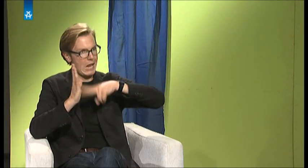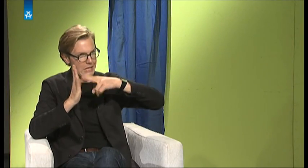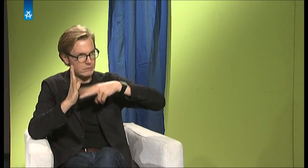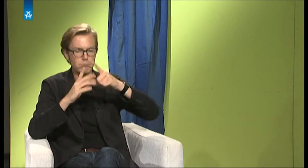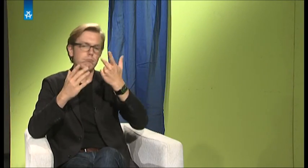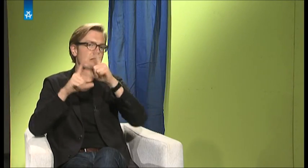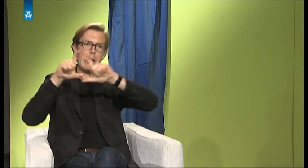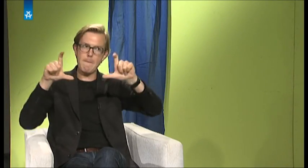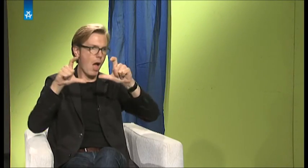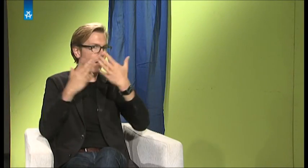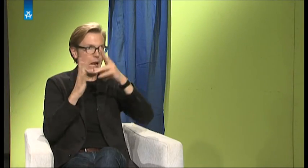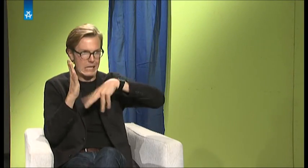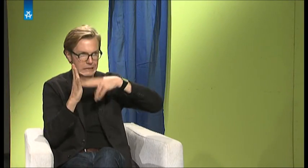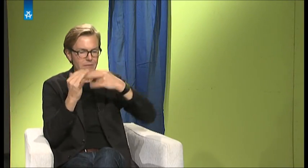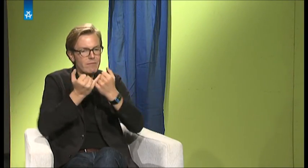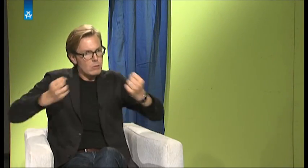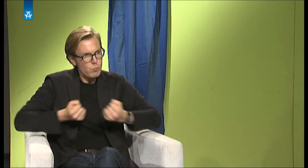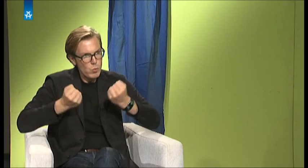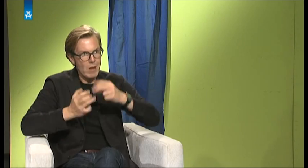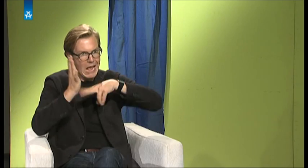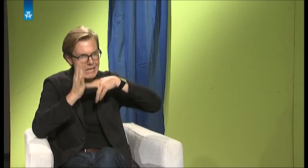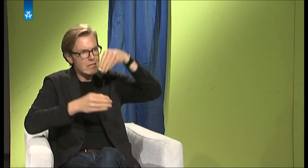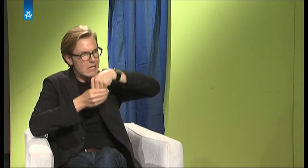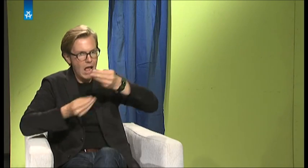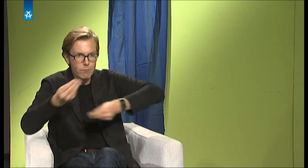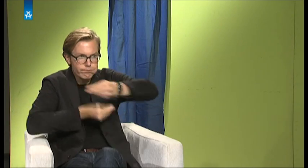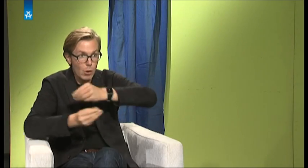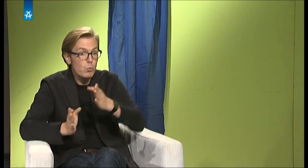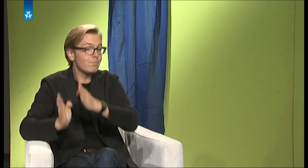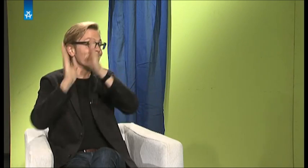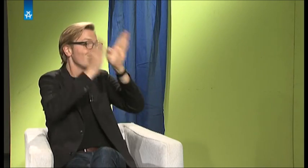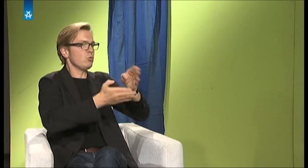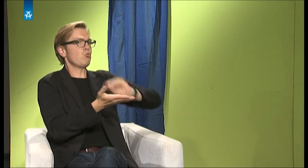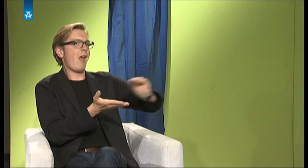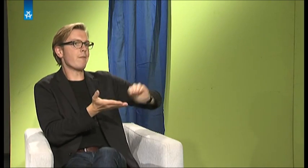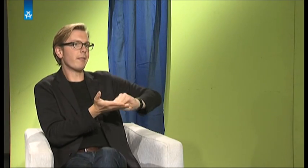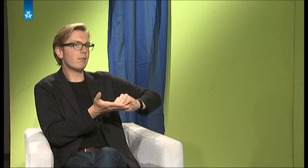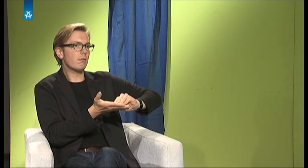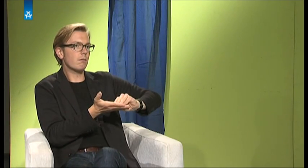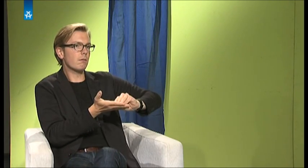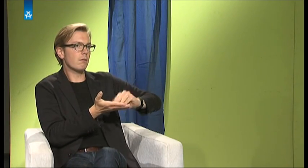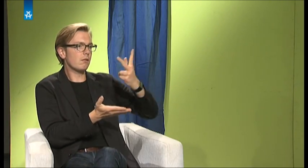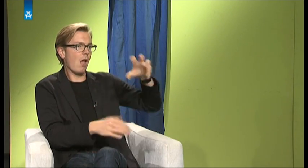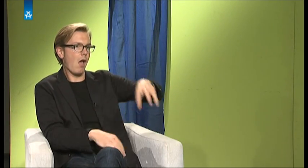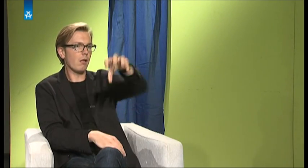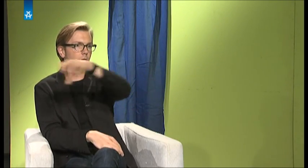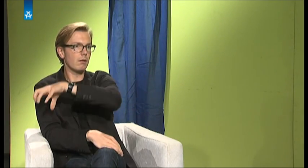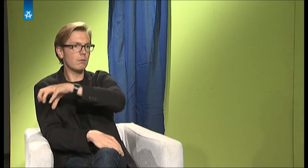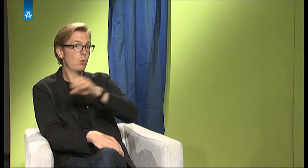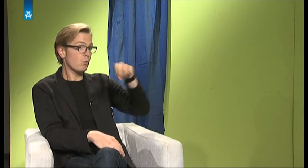nur Lesen. Also das Thema des Faches Lesen. Wie kann ich Lesekompetenz erwerben? Und dann Schreiben, Schriftsprachkompetenz. Das sind die drei Bereiche. In